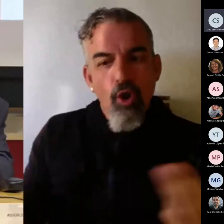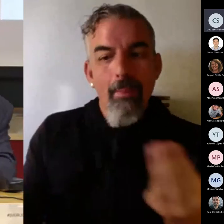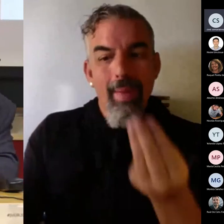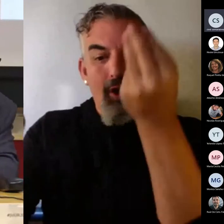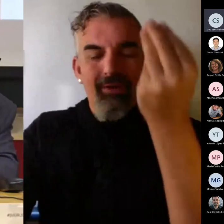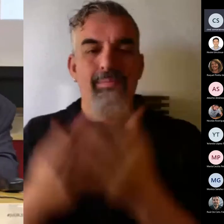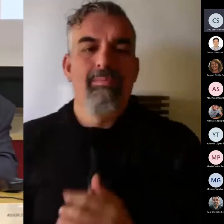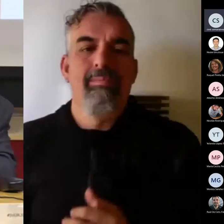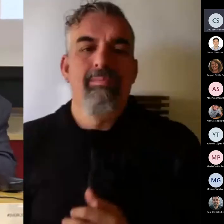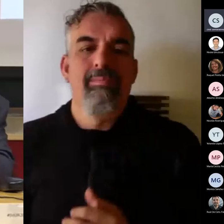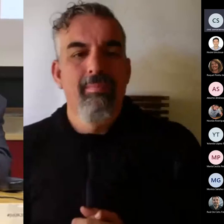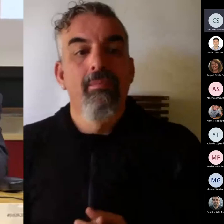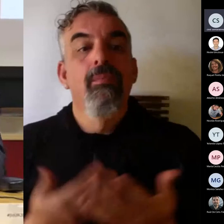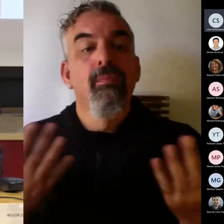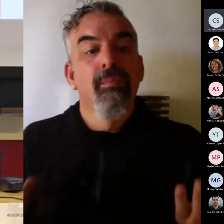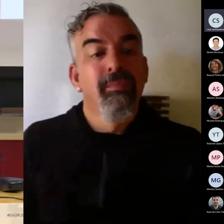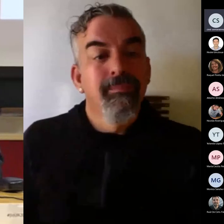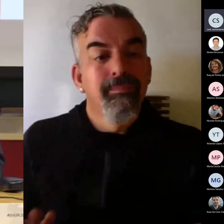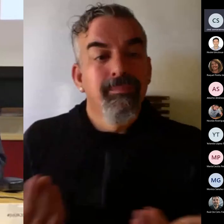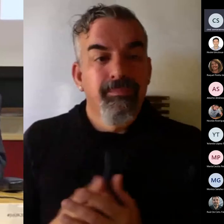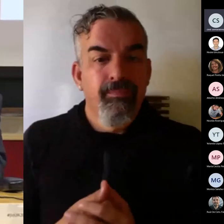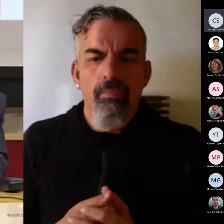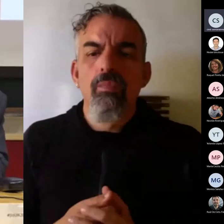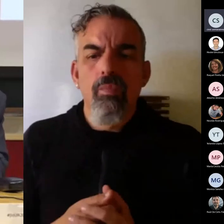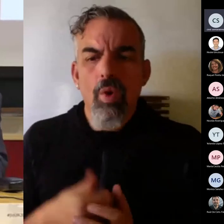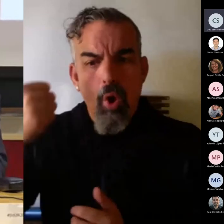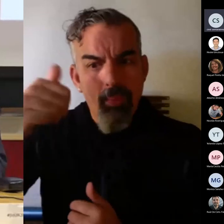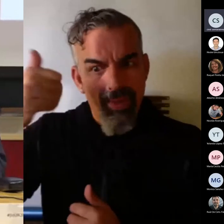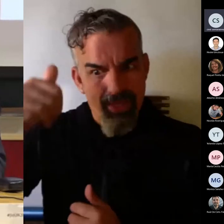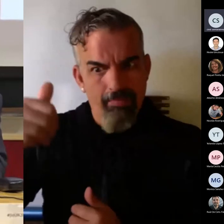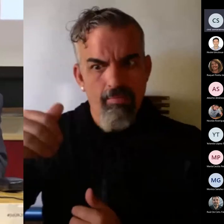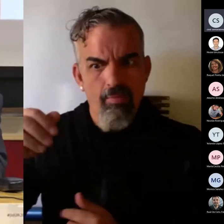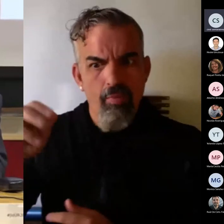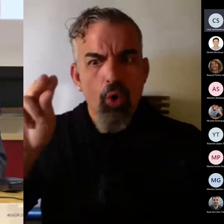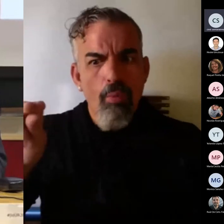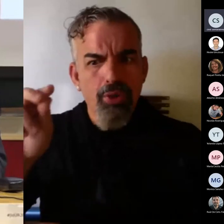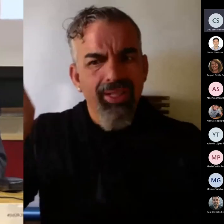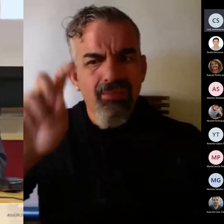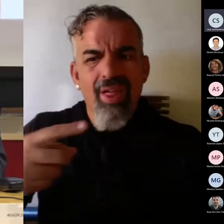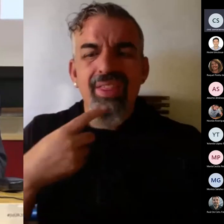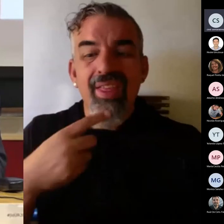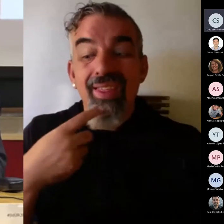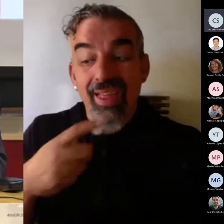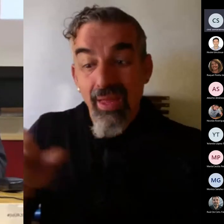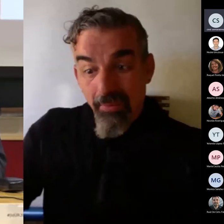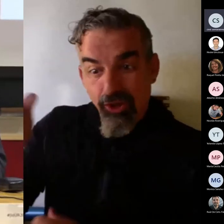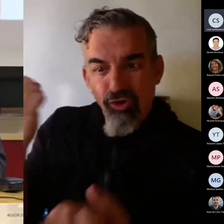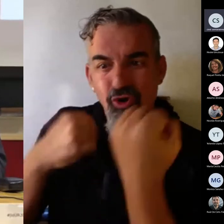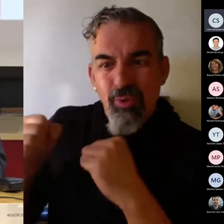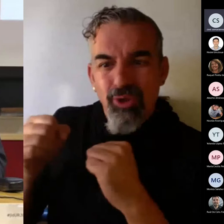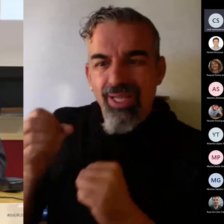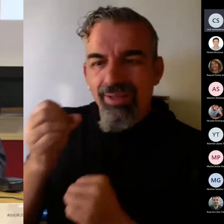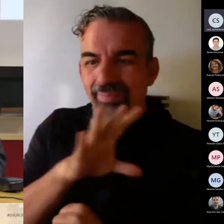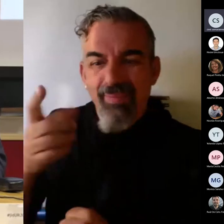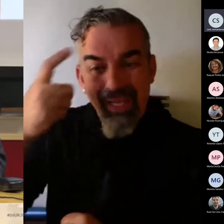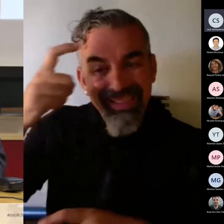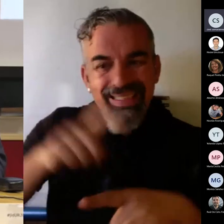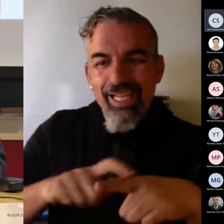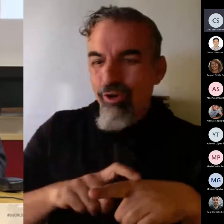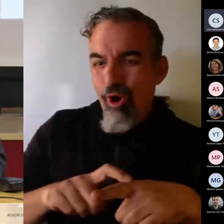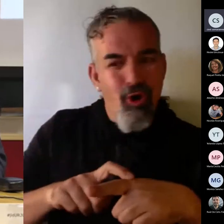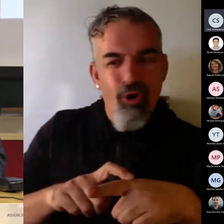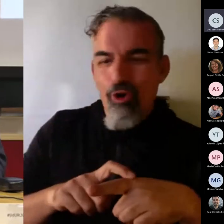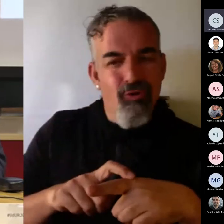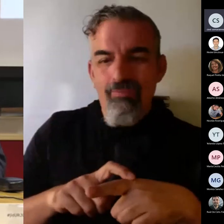Floro, el profesor de la Computé, se decía que lo que mejor cambia el comportamiento no es el psicólogo, es el